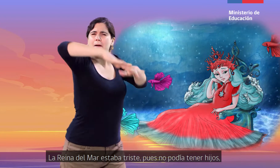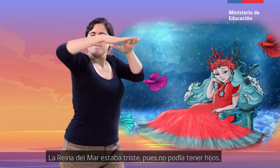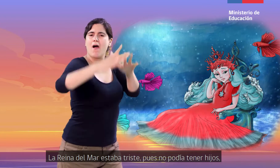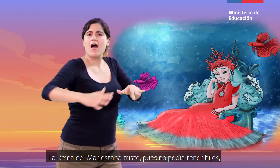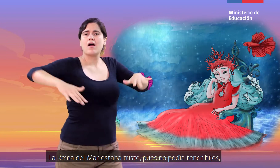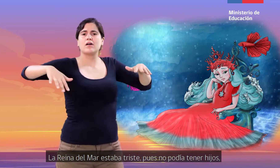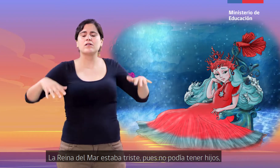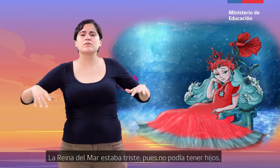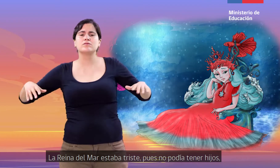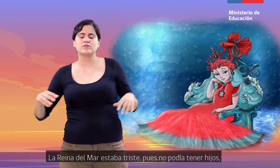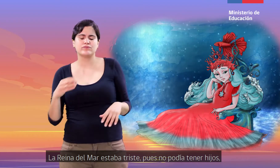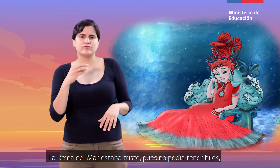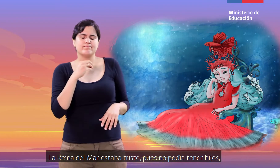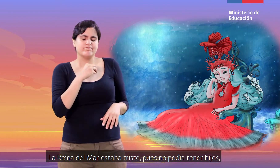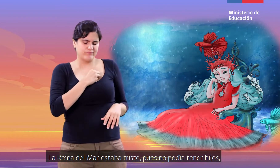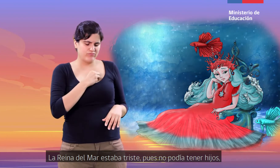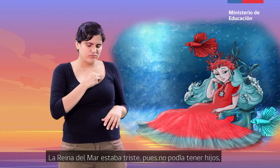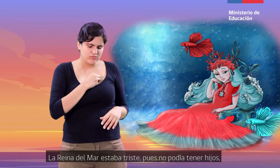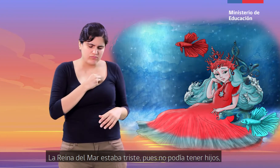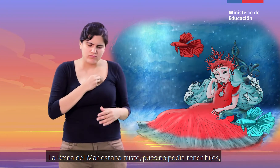mar estaba triste pues no podía tener hijos.